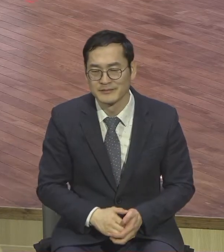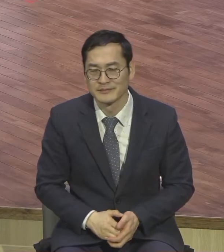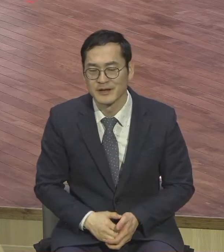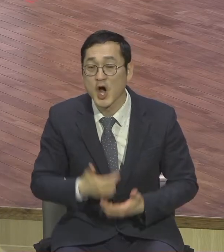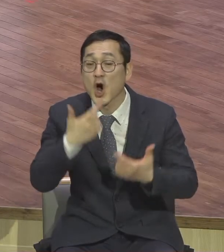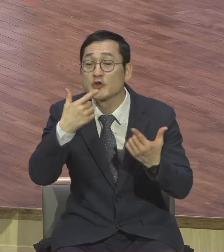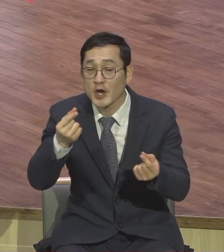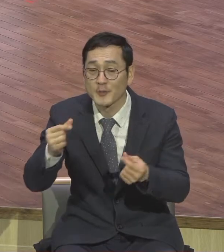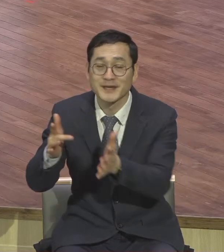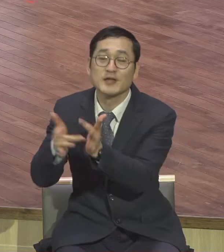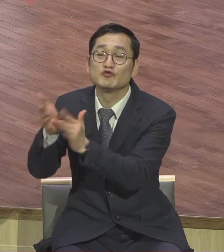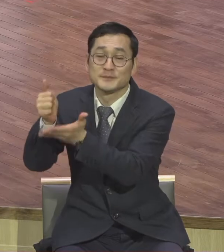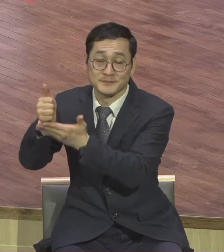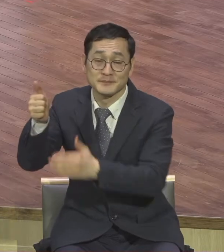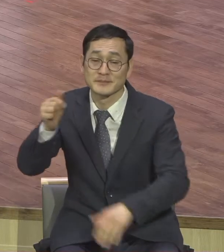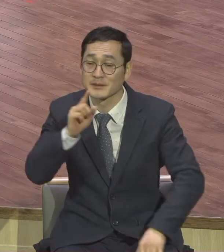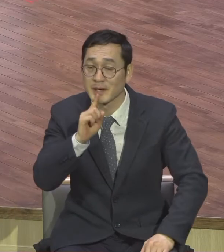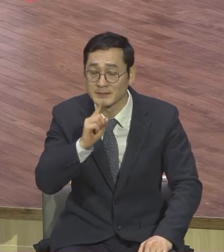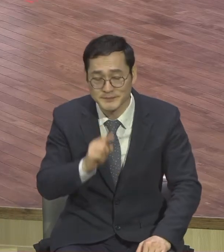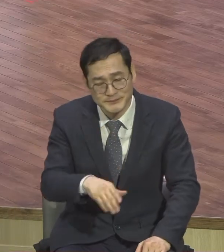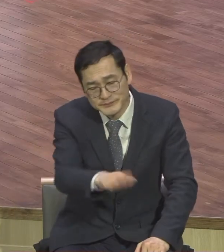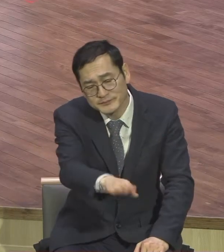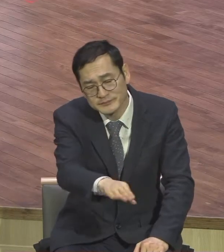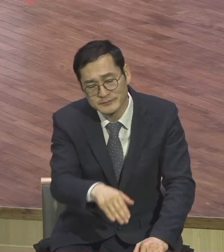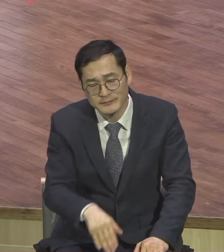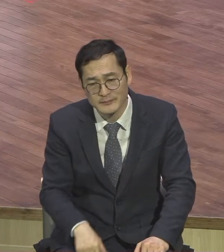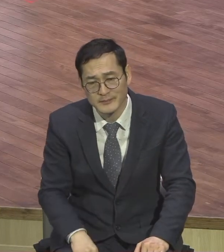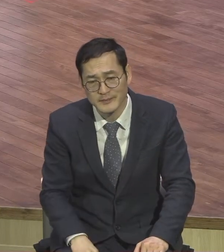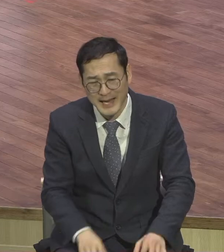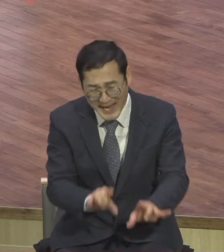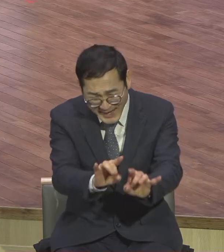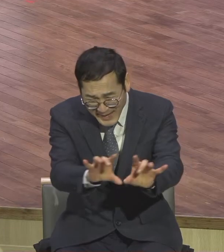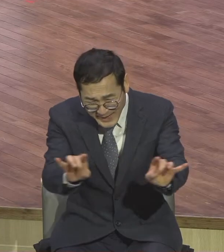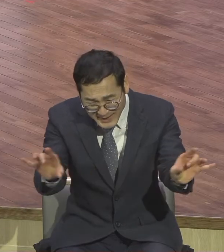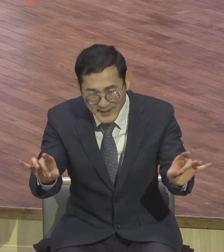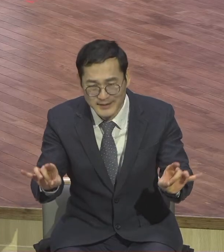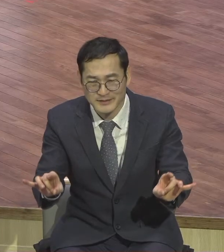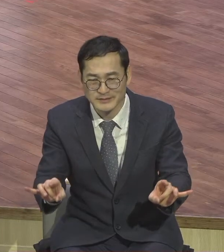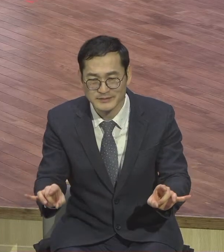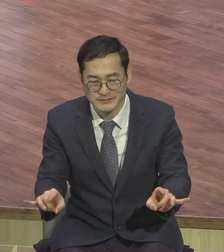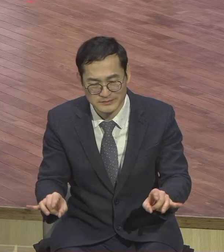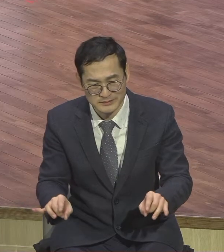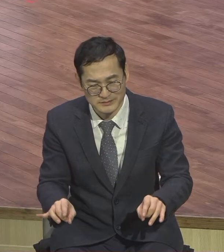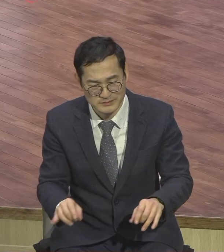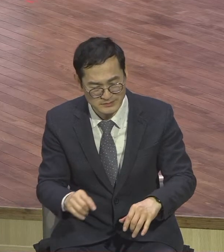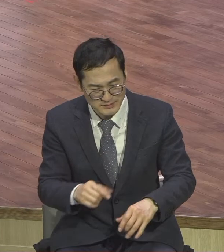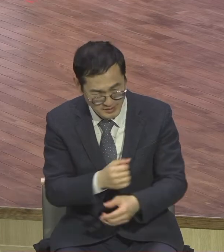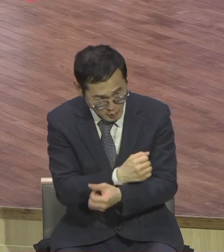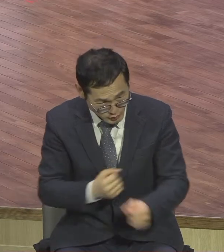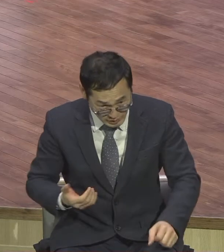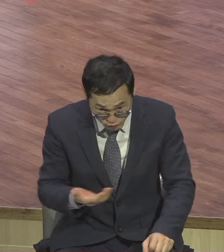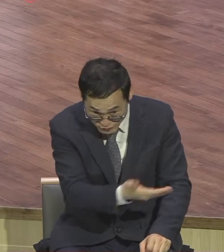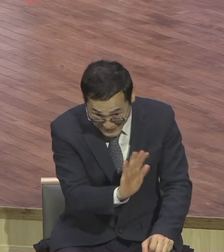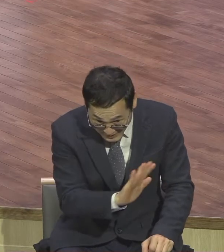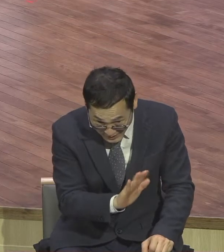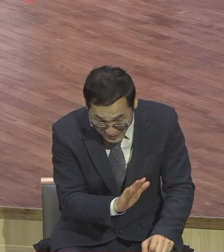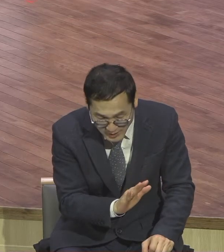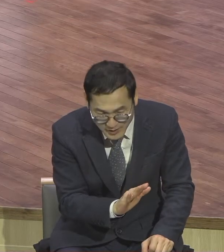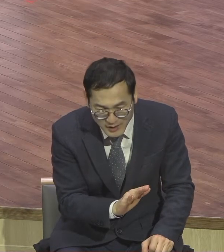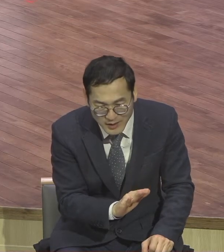너희가 각각 마음으로부터 형제를 용서하지 않으면 나의